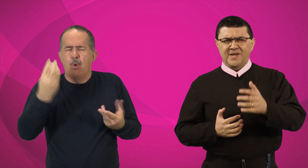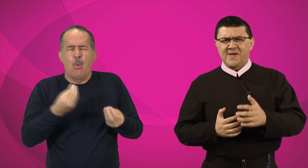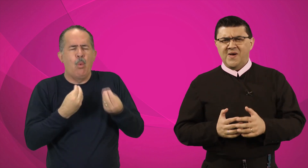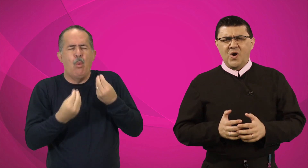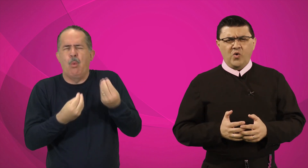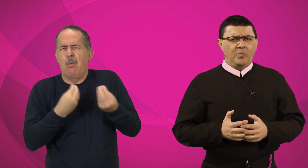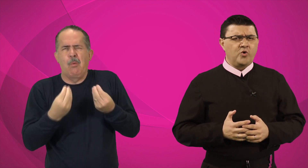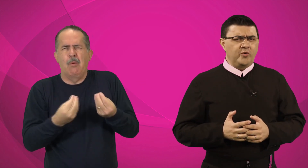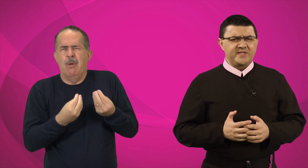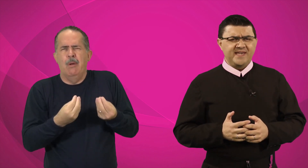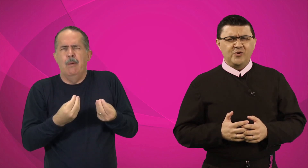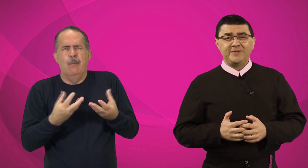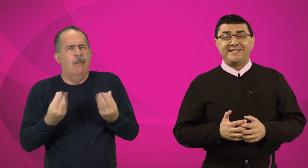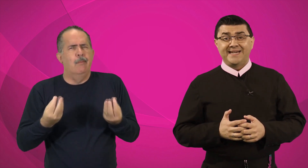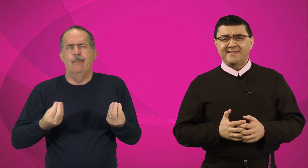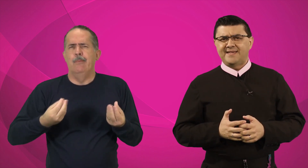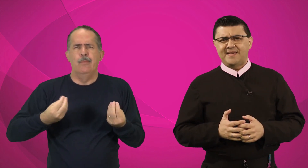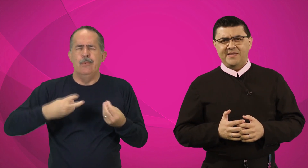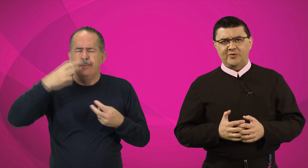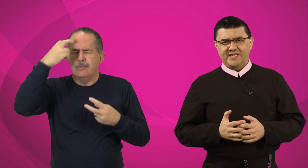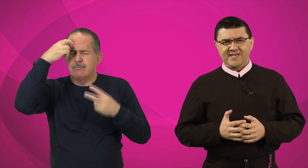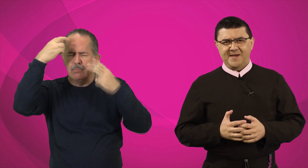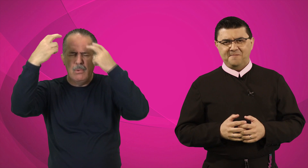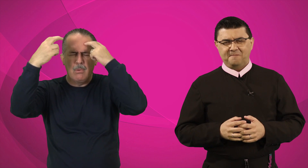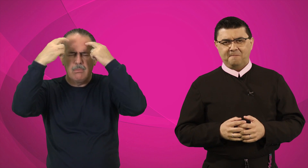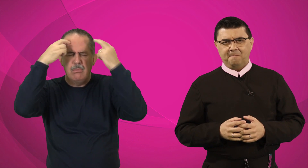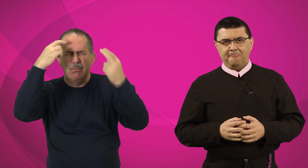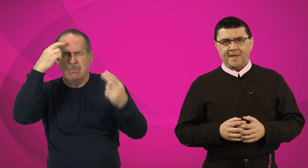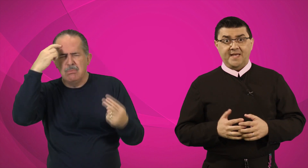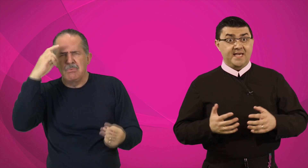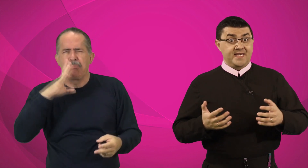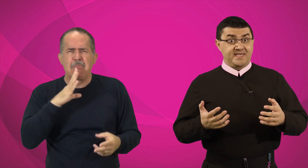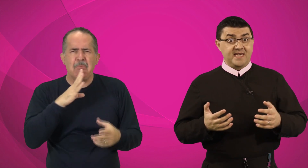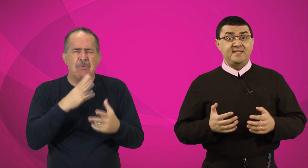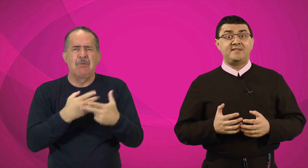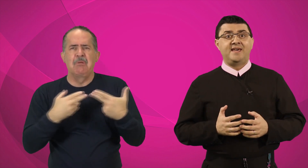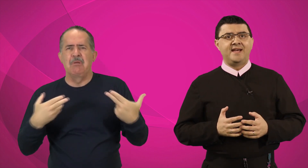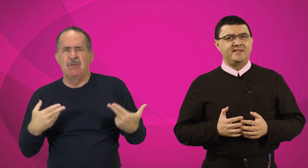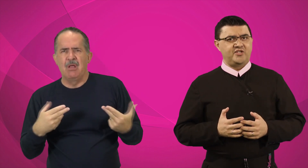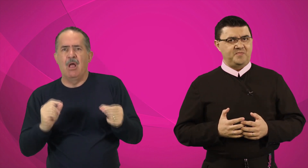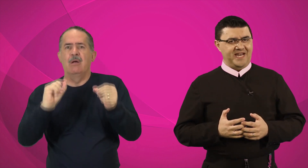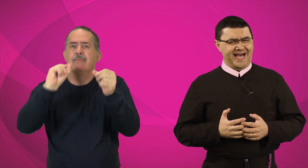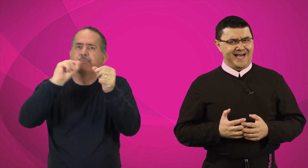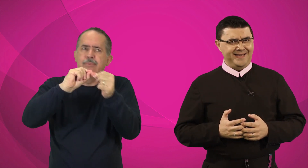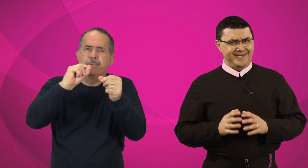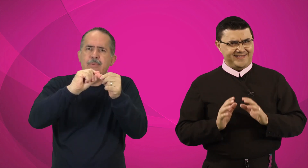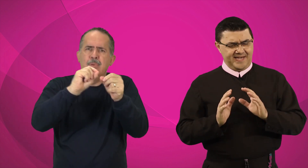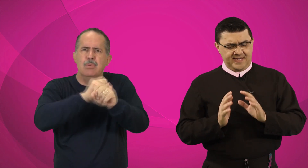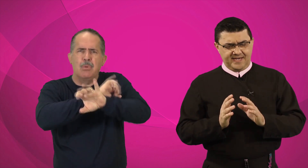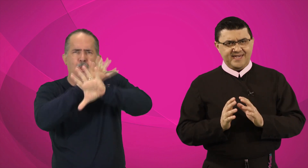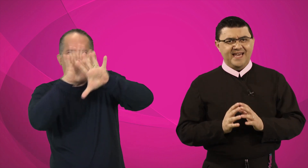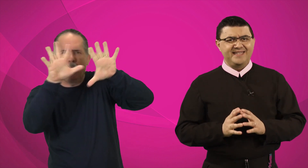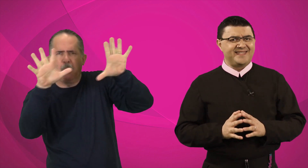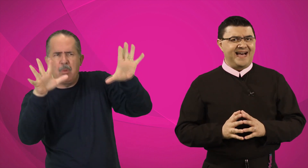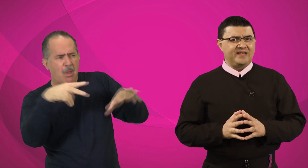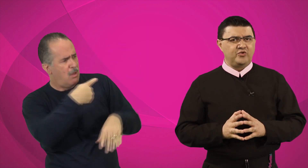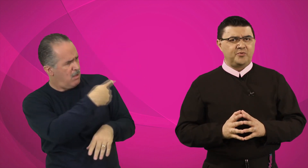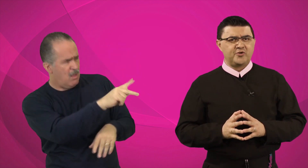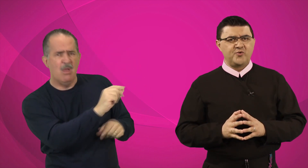Como conseguiu tanta sabedoria e esses grandes milagres realizados por